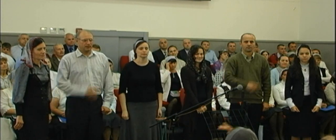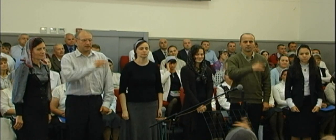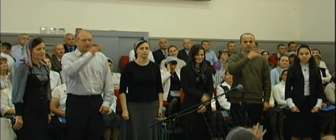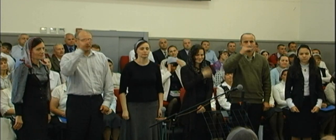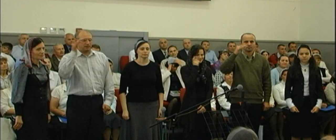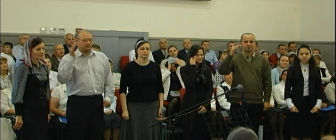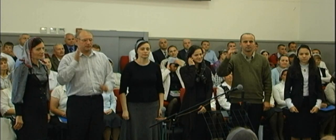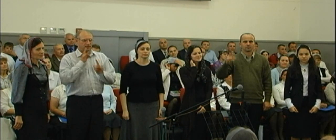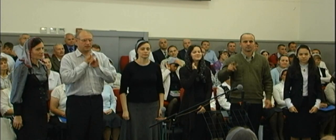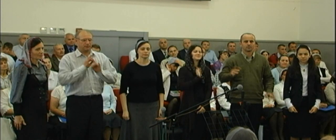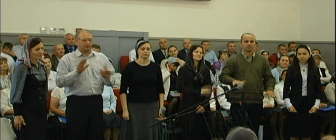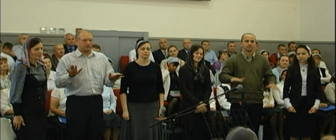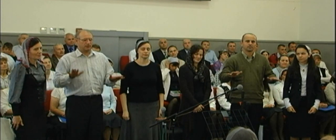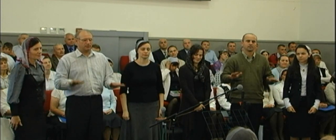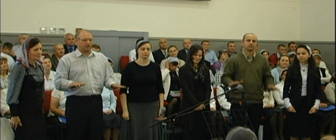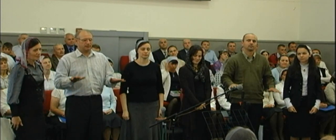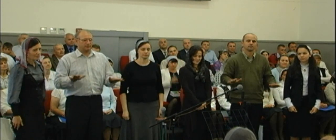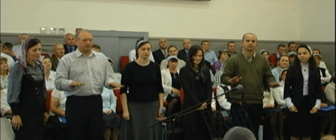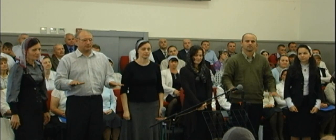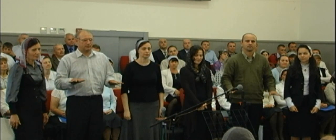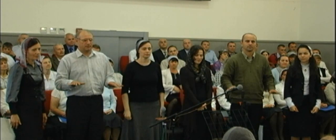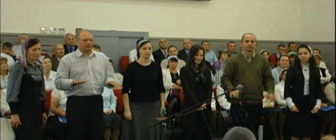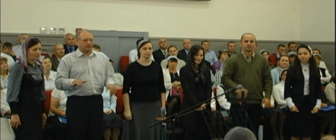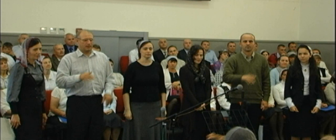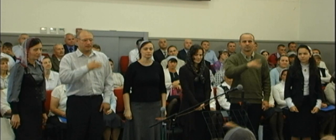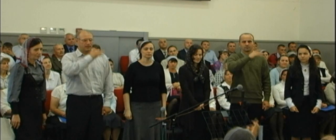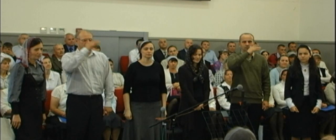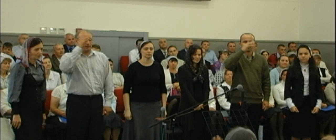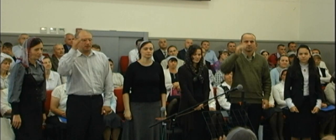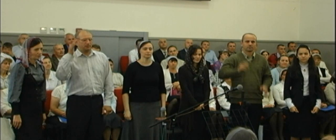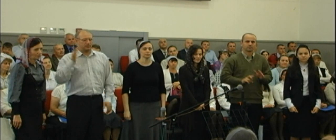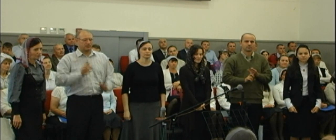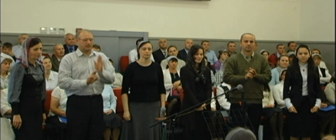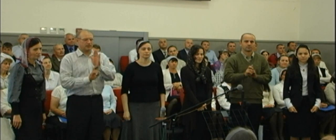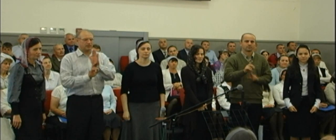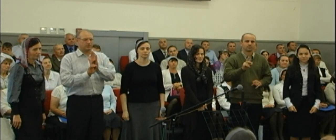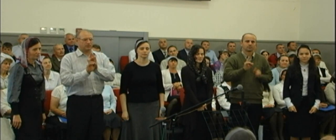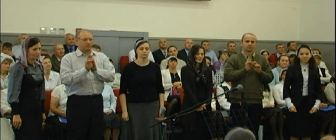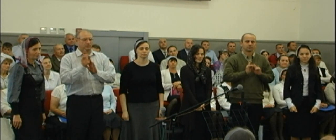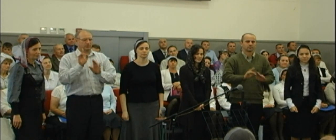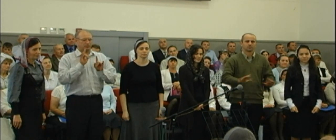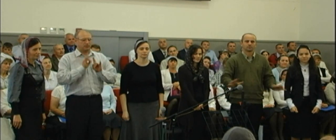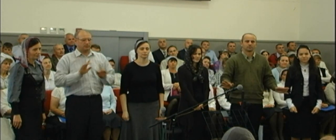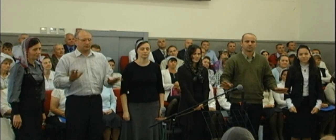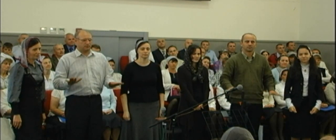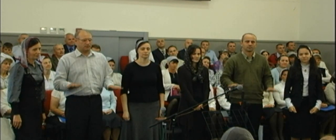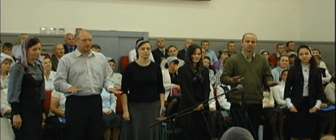Там не будет ей места Там не будет ей места